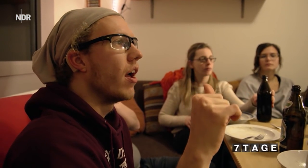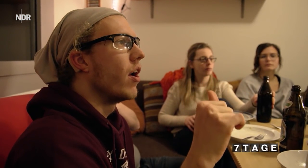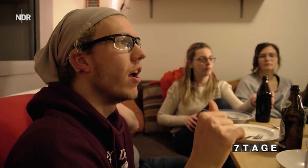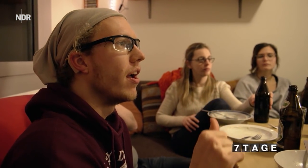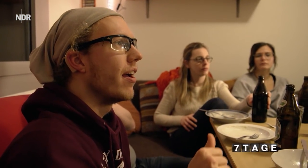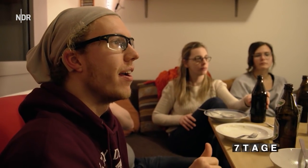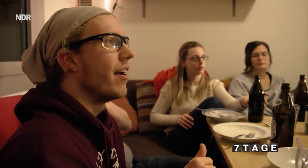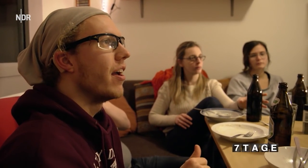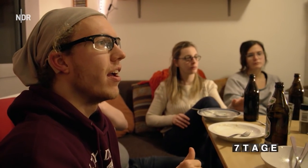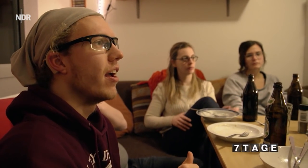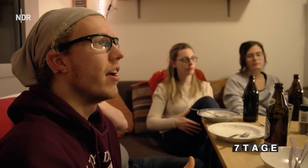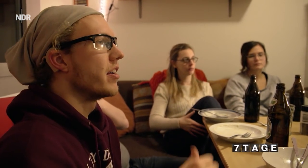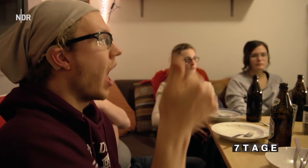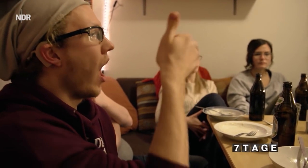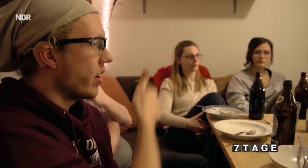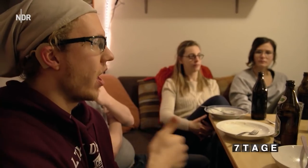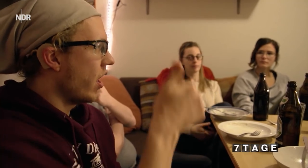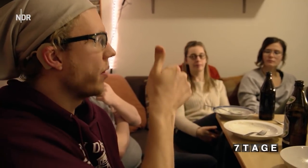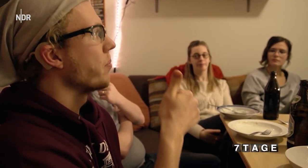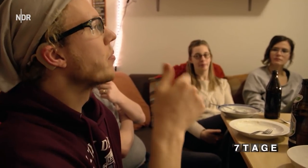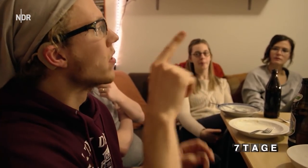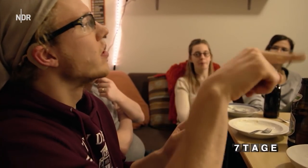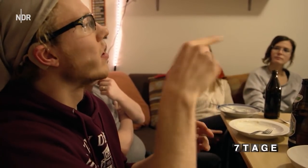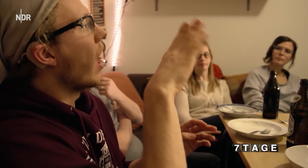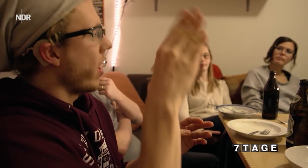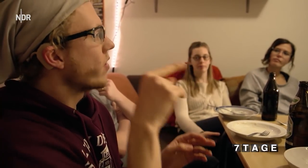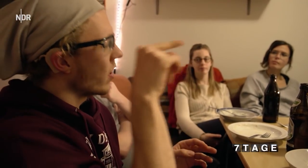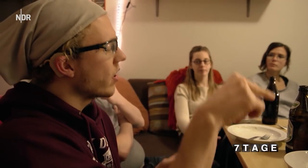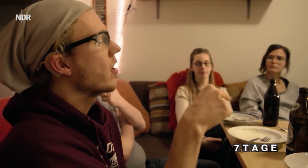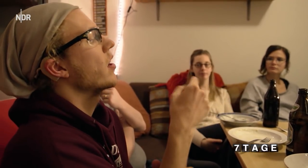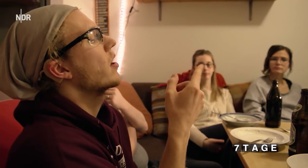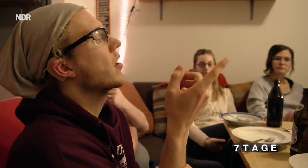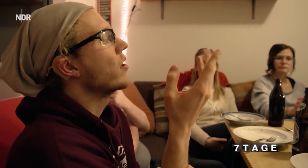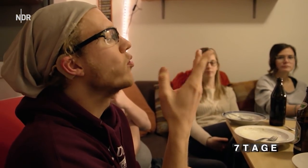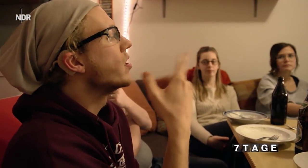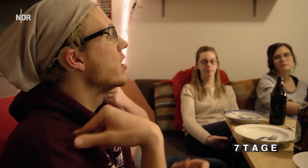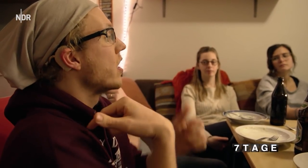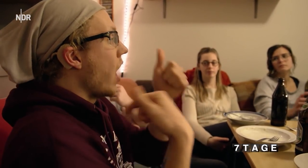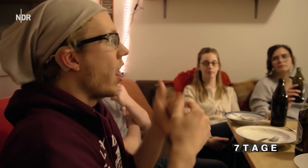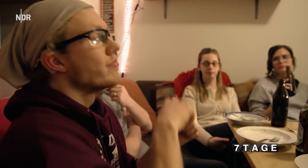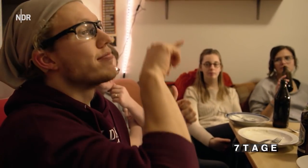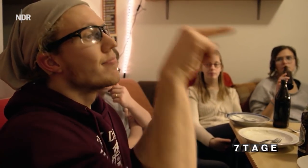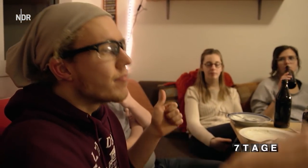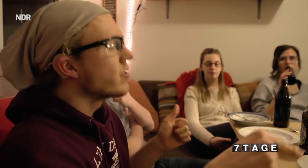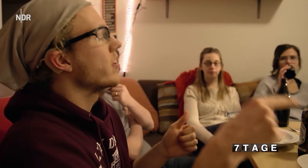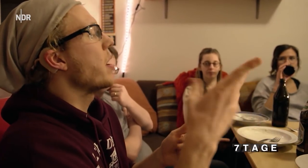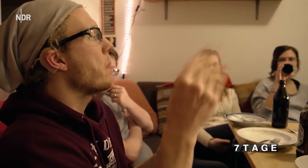Ich hab ein Jahr in Uganda gearbeitet, vergangenes Jahr. Genau, in Afrika, Uganda. Und bin dort alleine